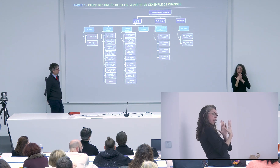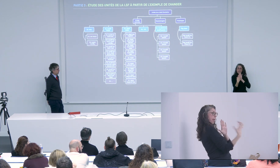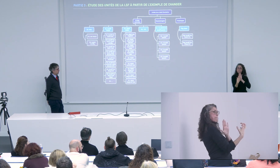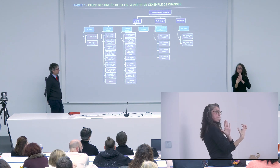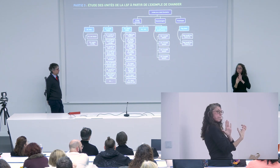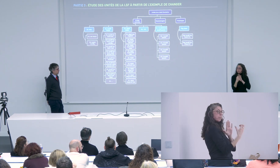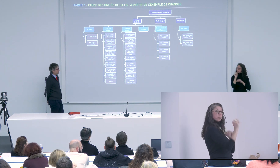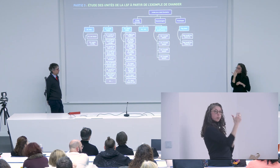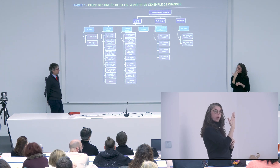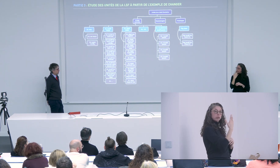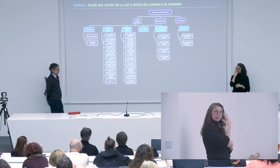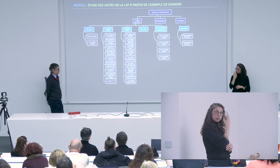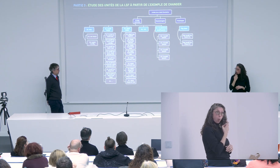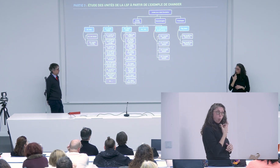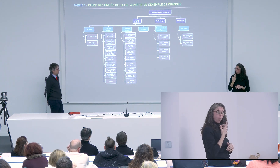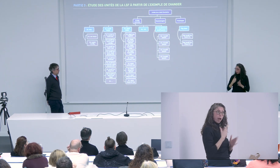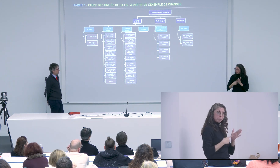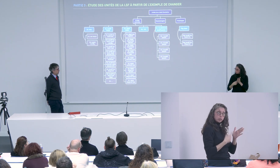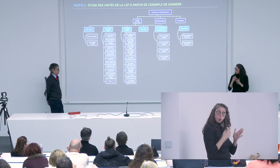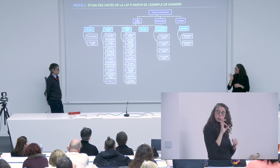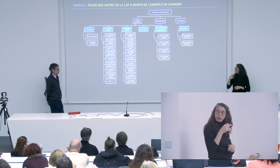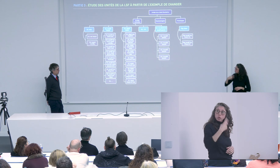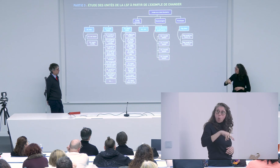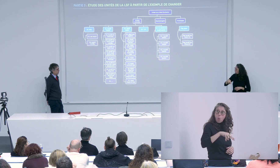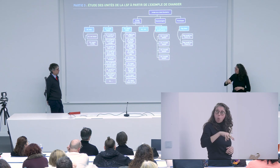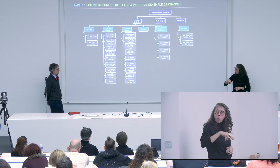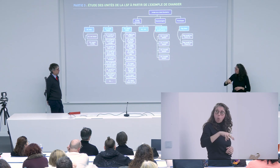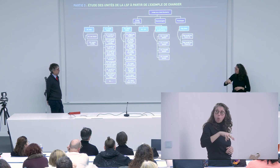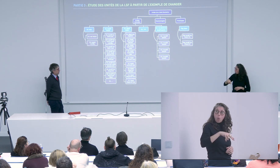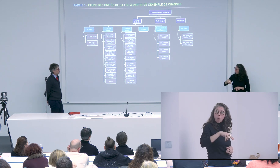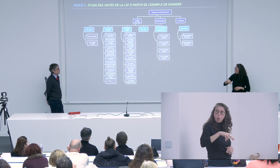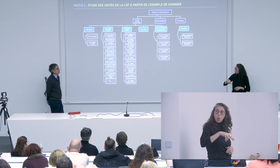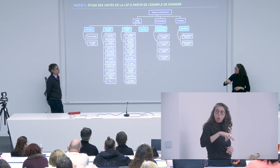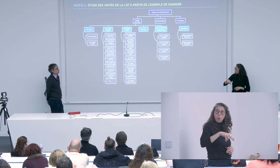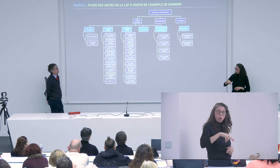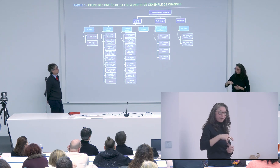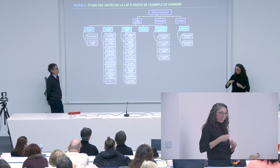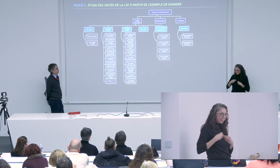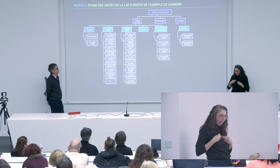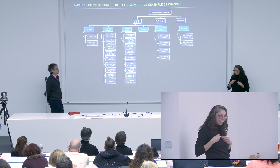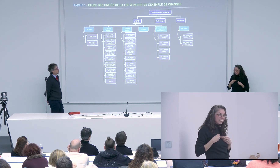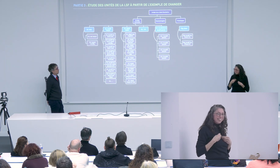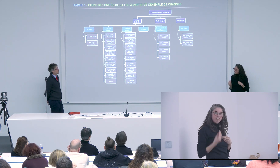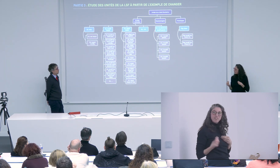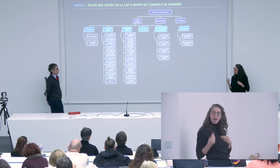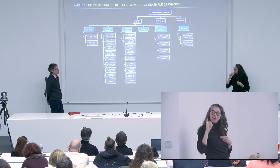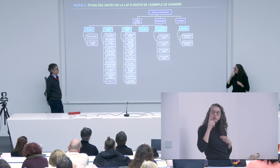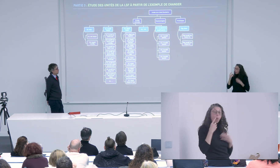imaginons qu'il y a une captation avec un outil qui nous pose la question est-ce qu'il a une répétition ou pas